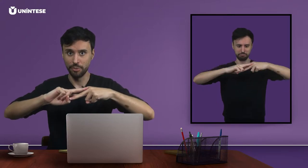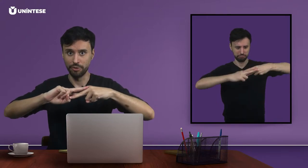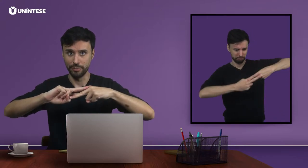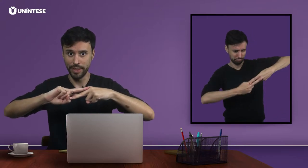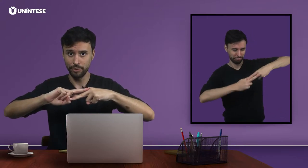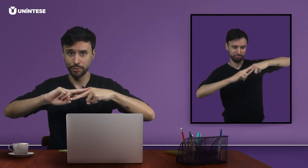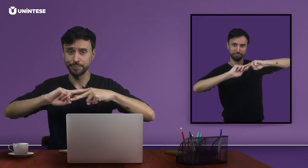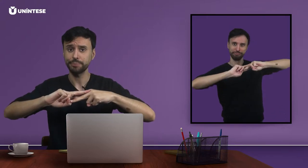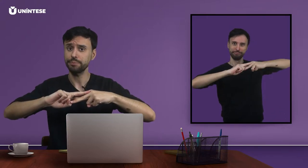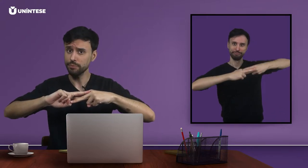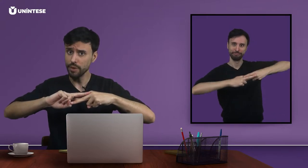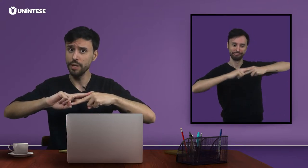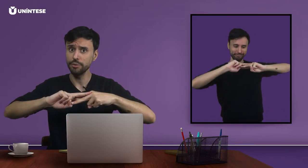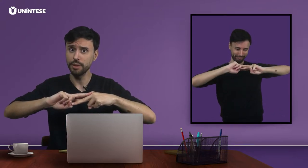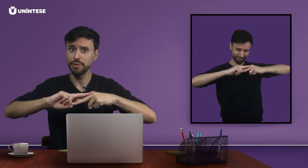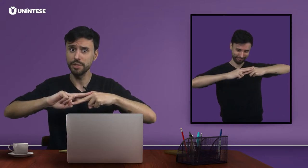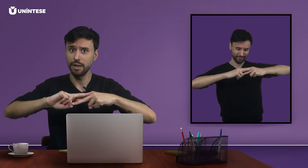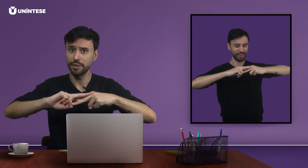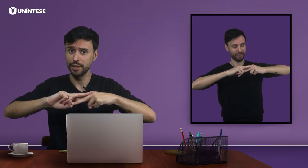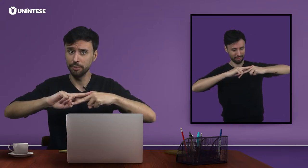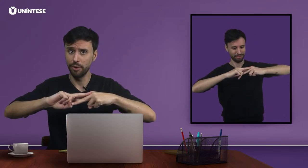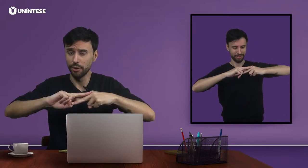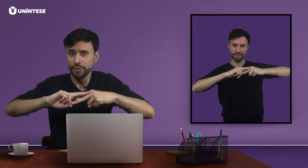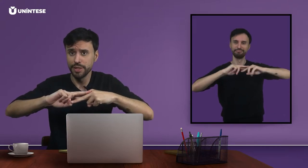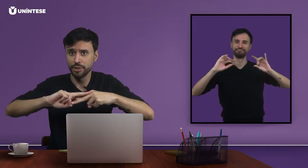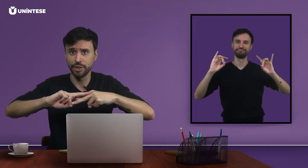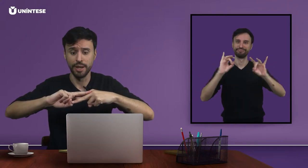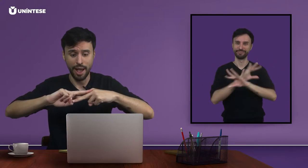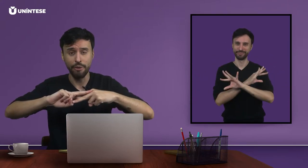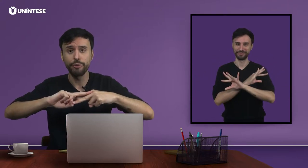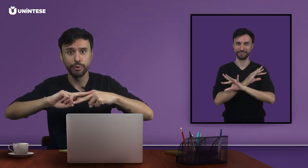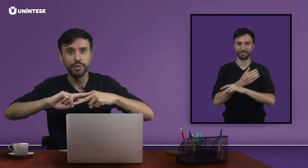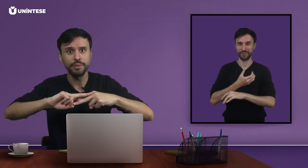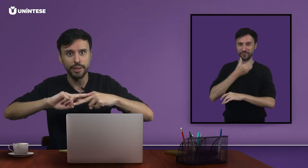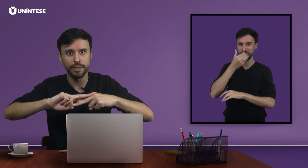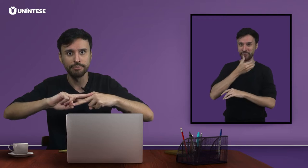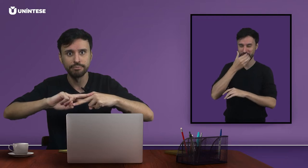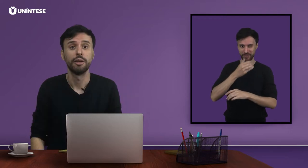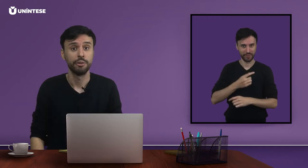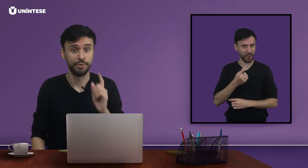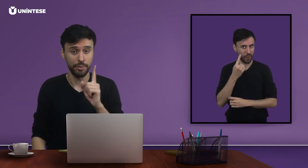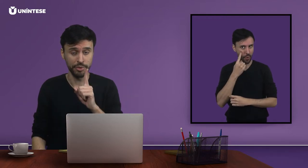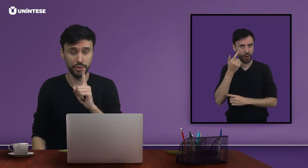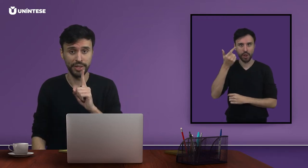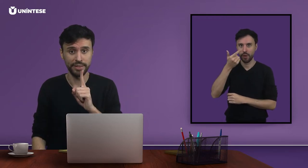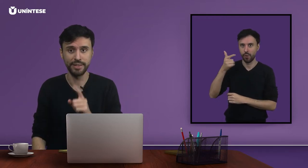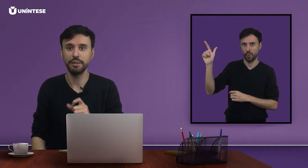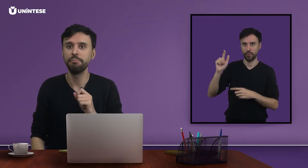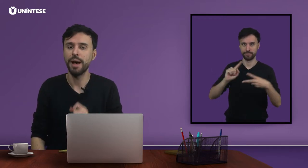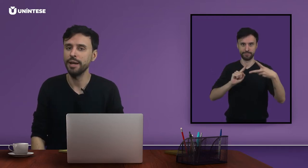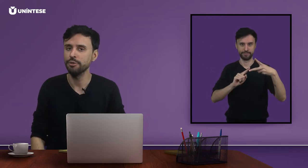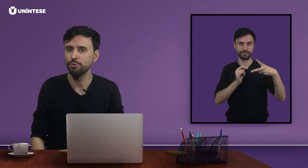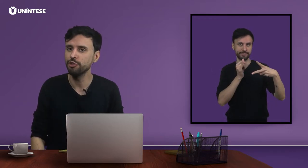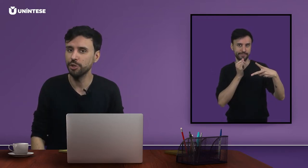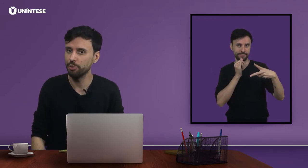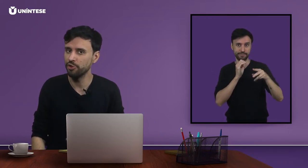movimento, eu tenho o sinal da carambola, ou seja, a fruta inteira. Vamos conhecer mais um tipo de